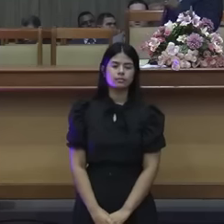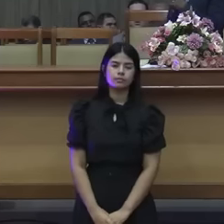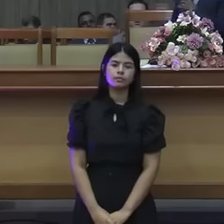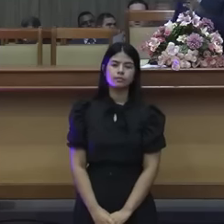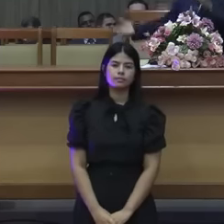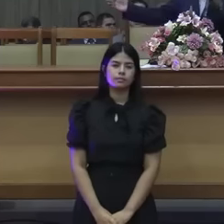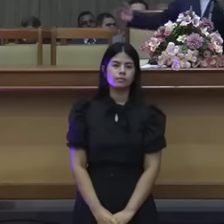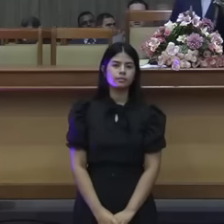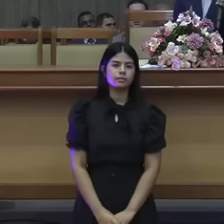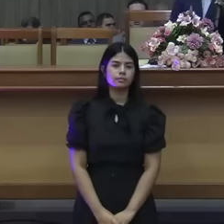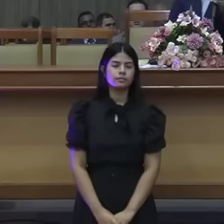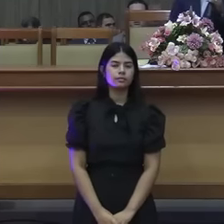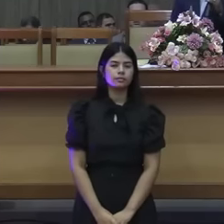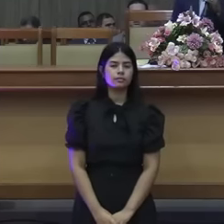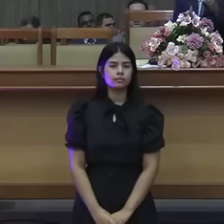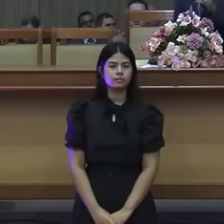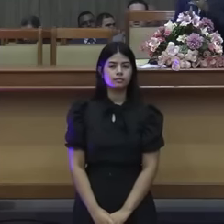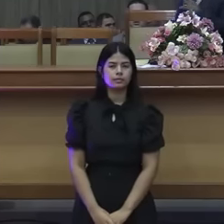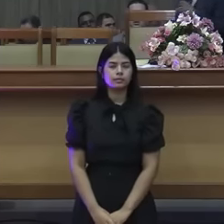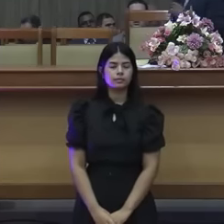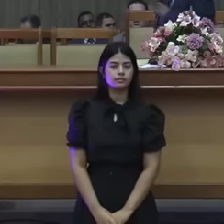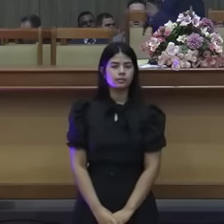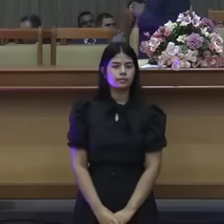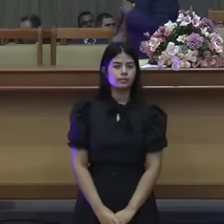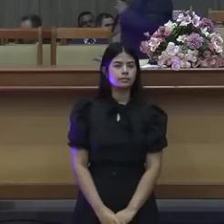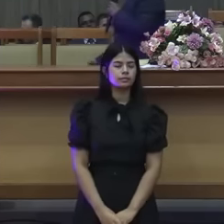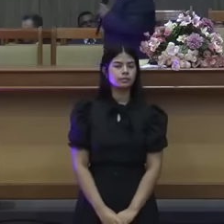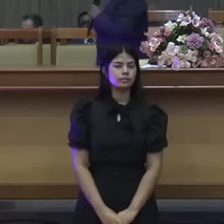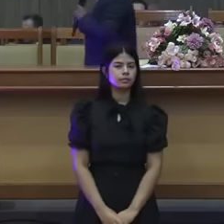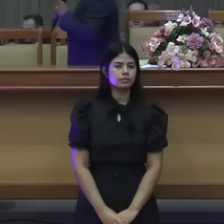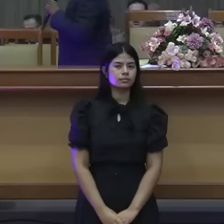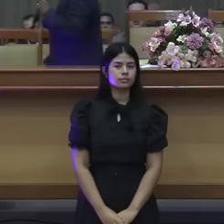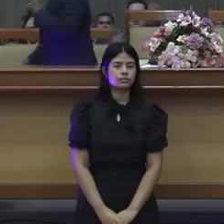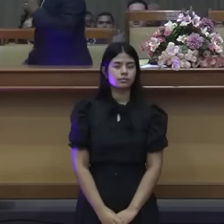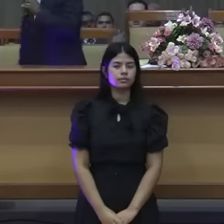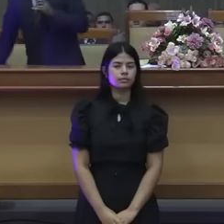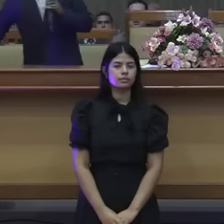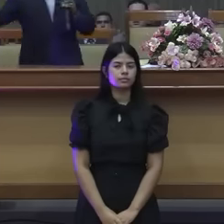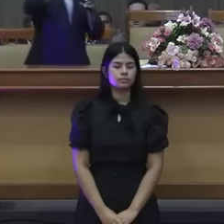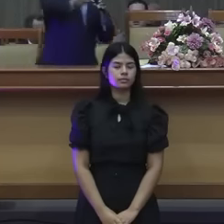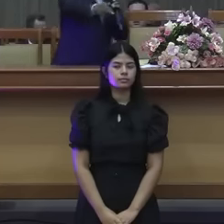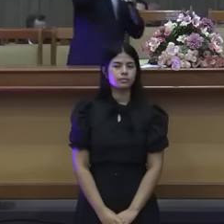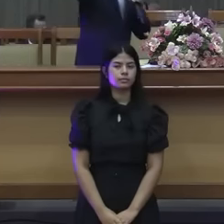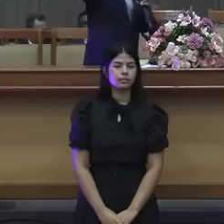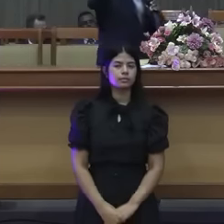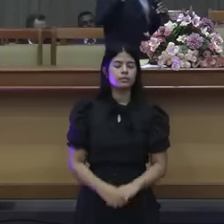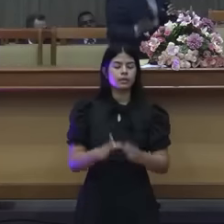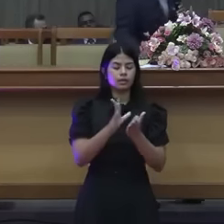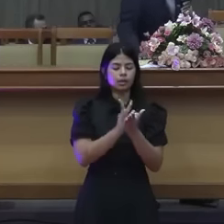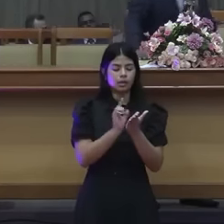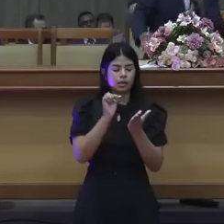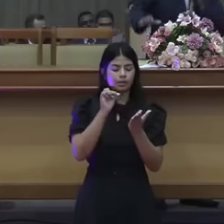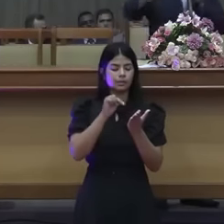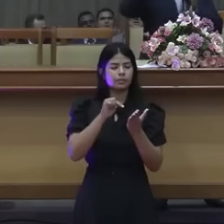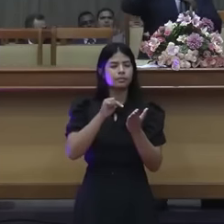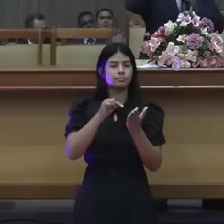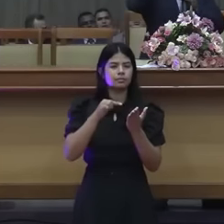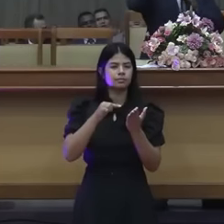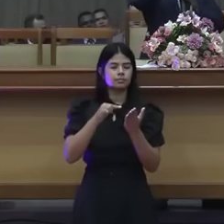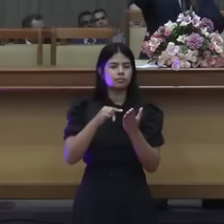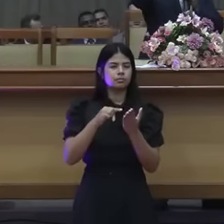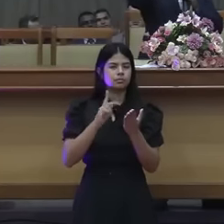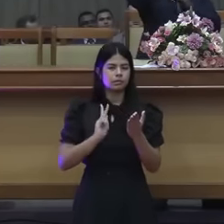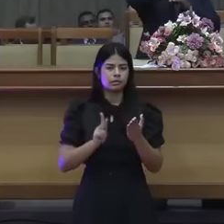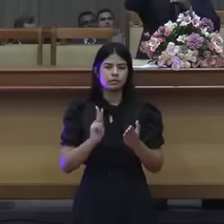está aí né a palavra tem que estar no altar não tem essa